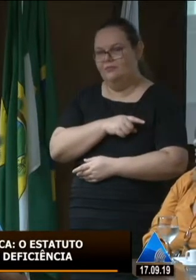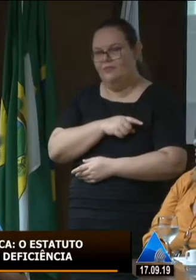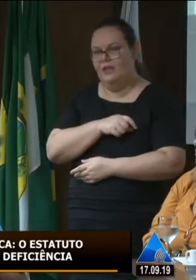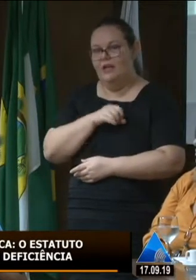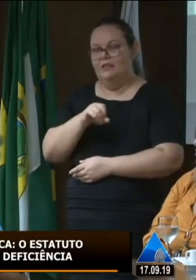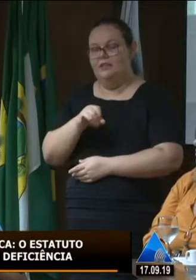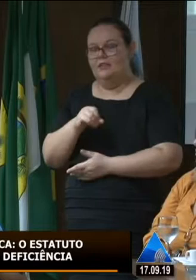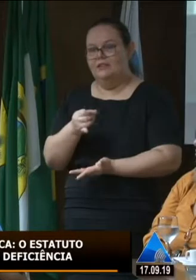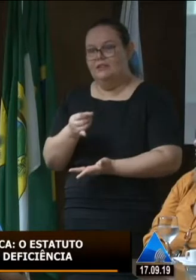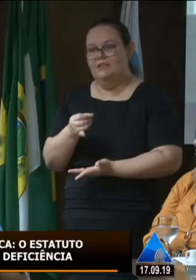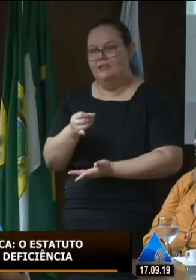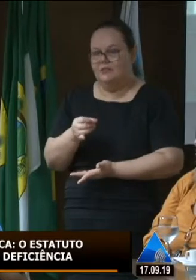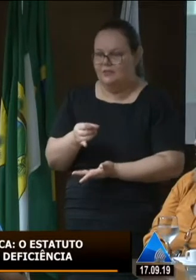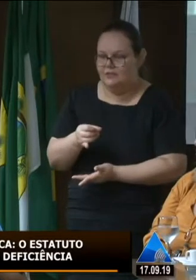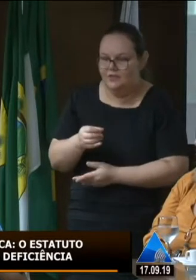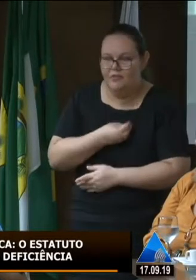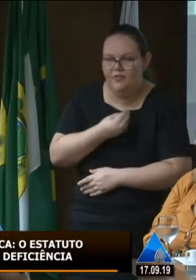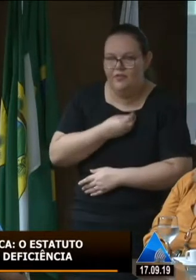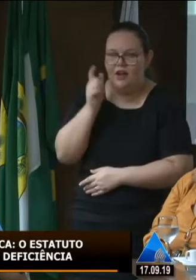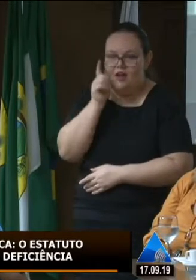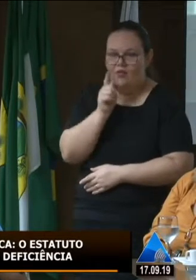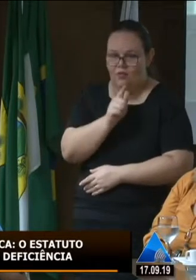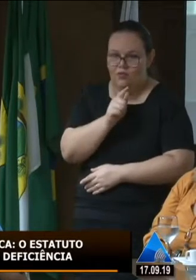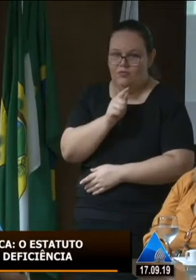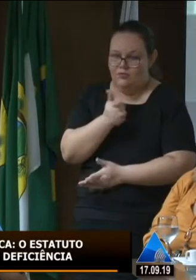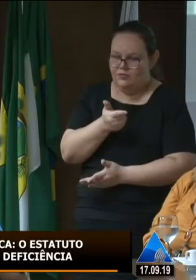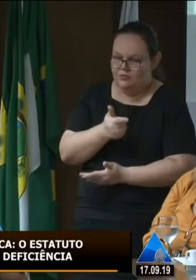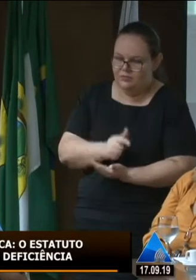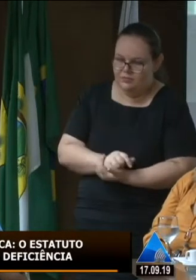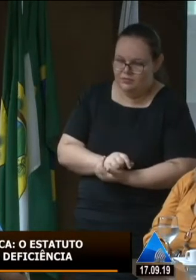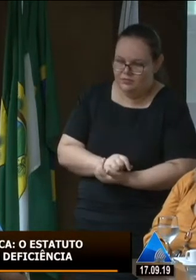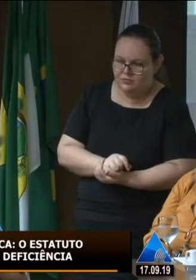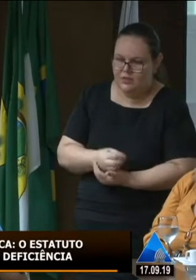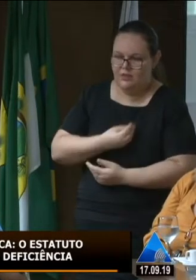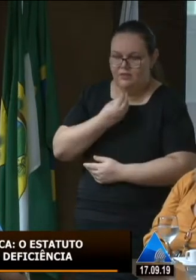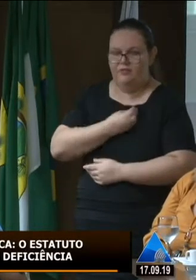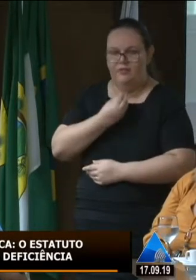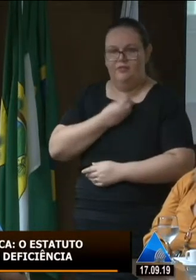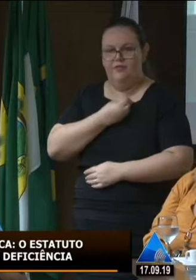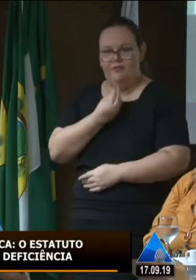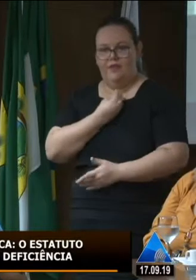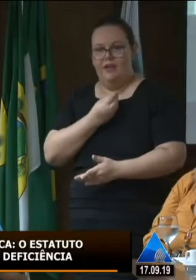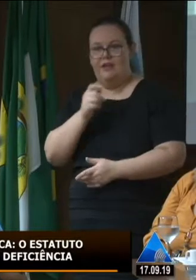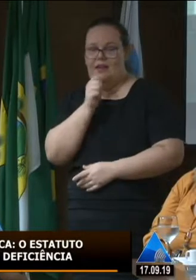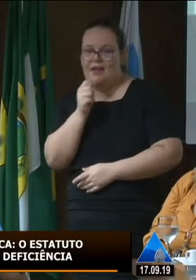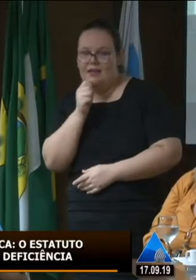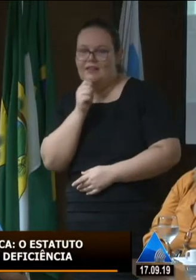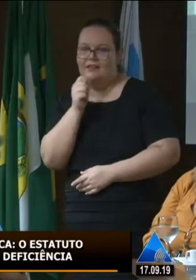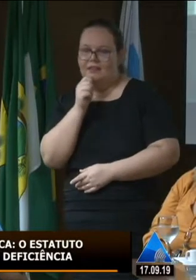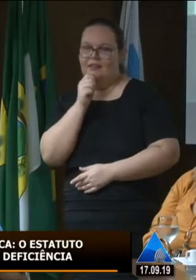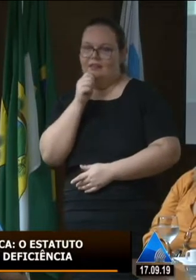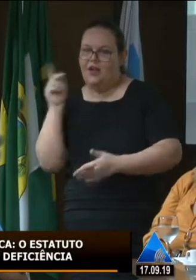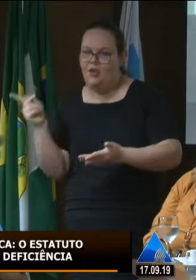estamos falando é porque ainda acontece e se ainda acontece é porque é um agravante em âmbito